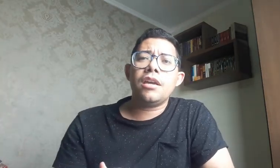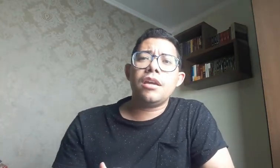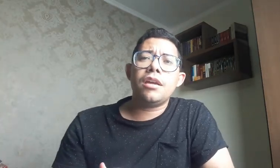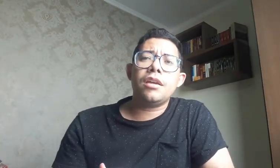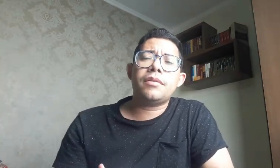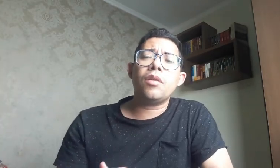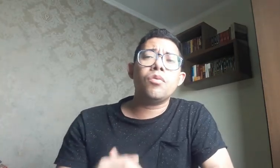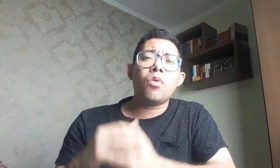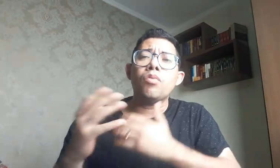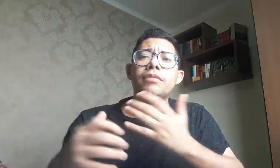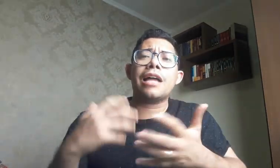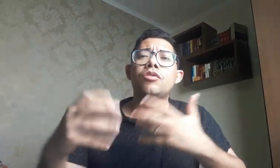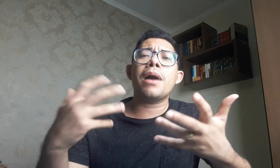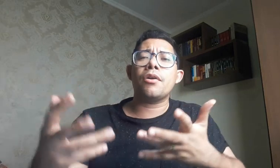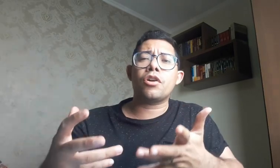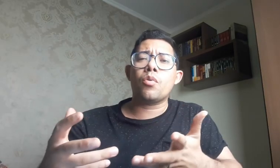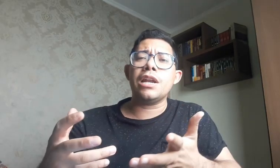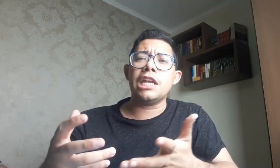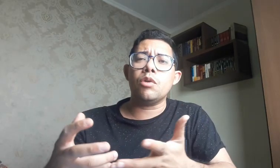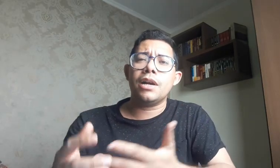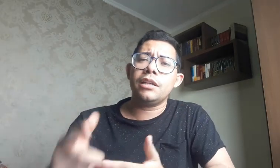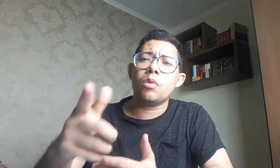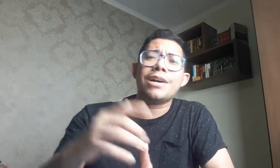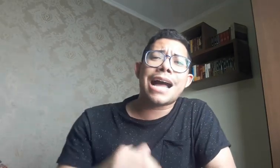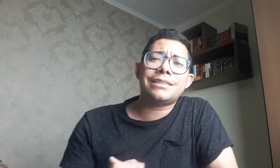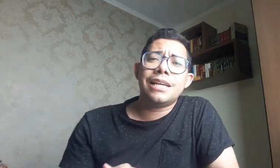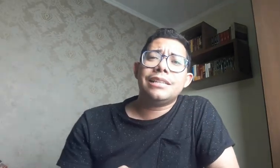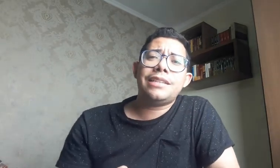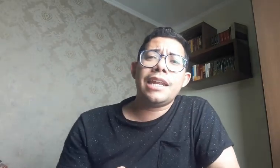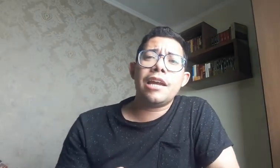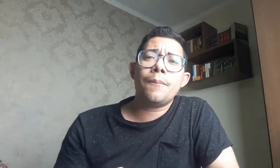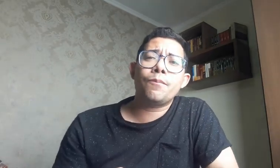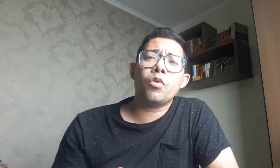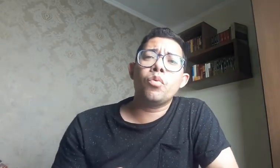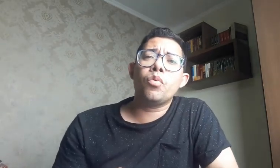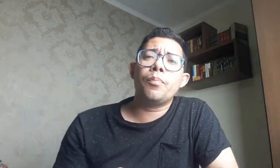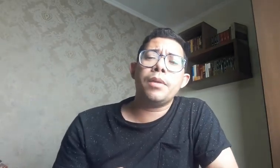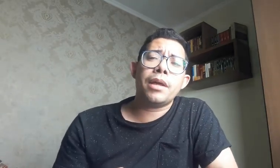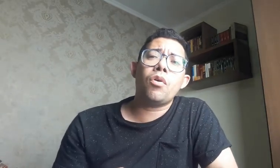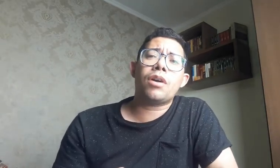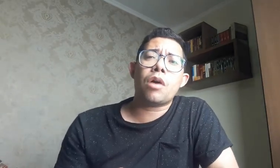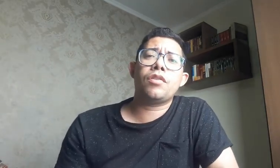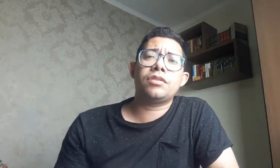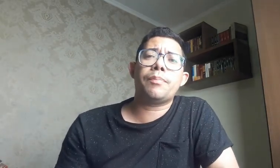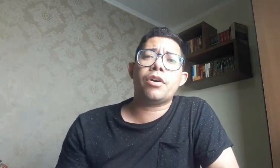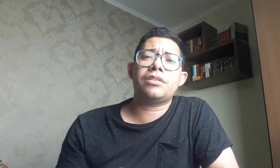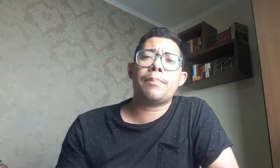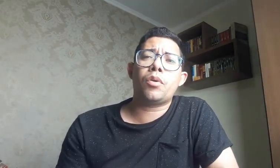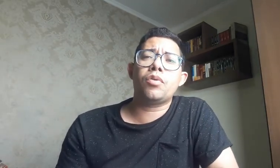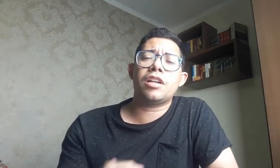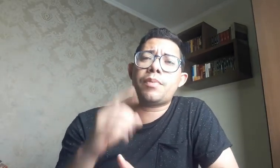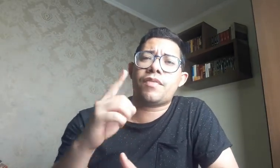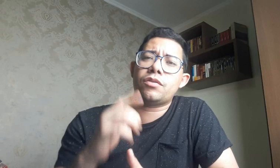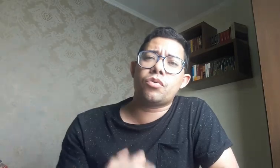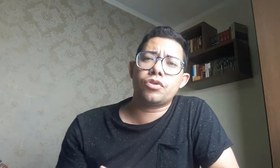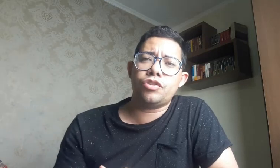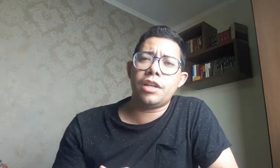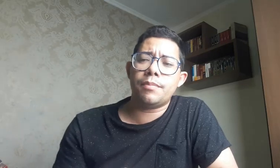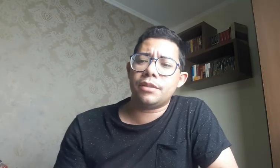tendo um contato maior com a língua. Então, o CAS seria um primeiro local que você pode estar procurando para fazer um curso de Libras.